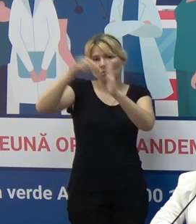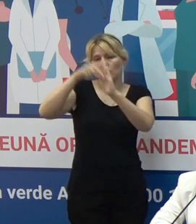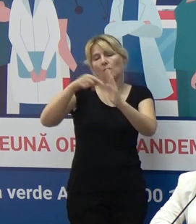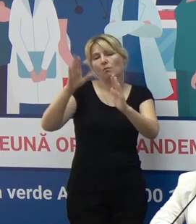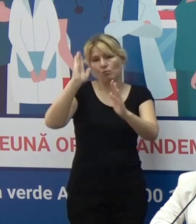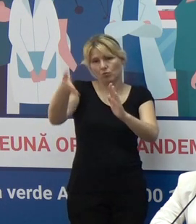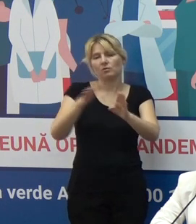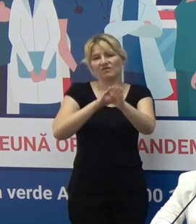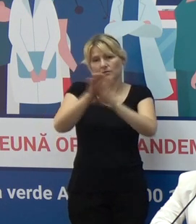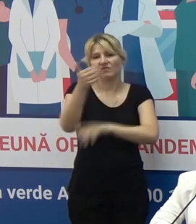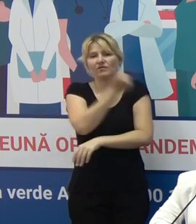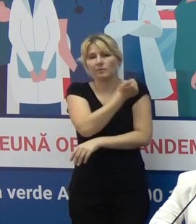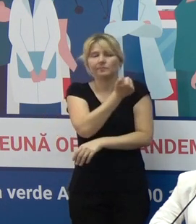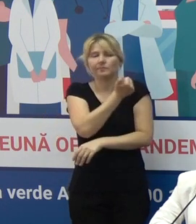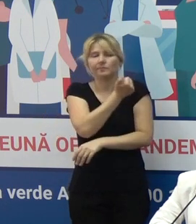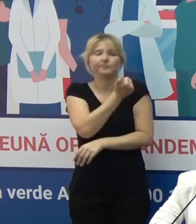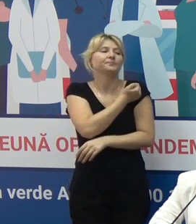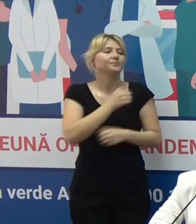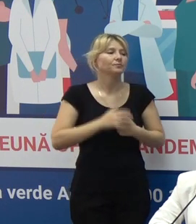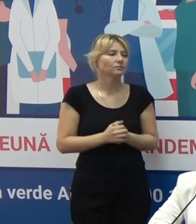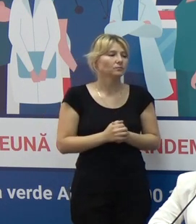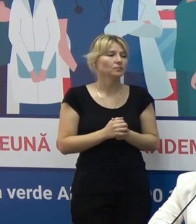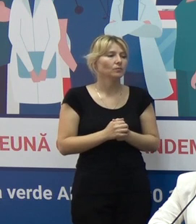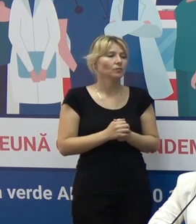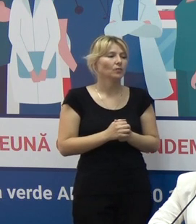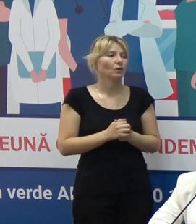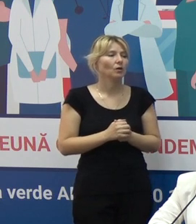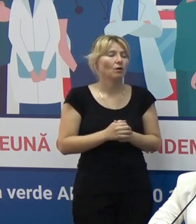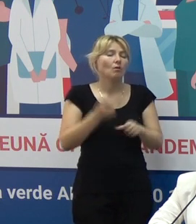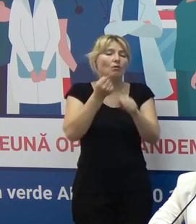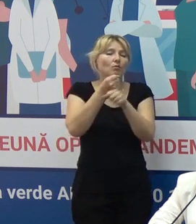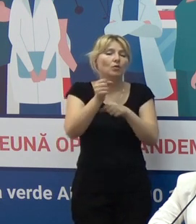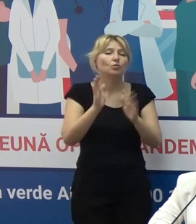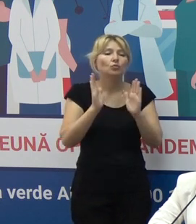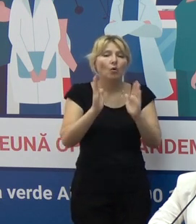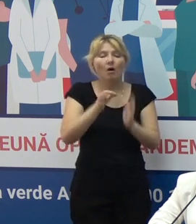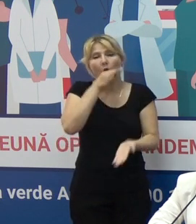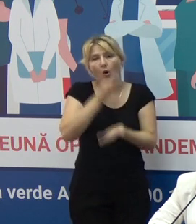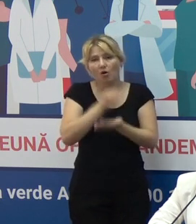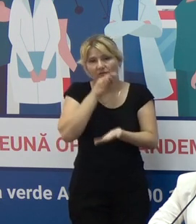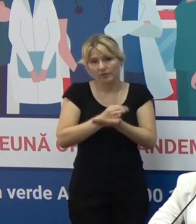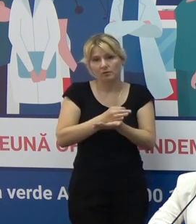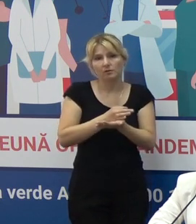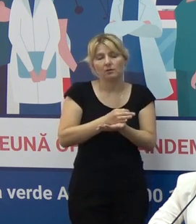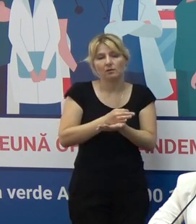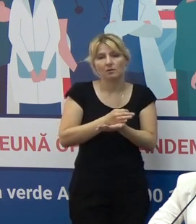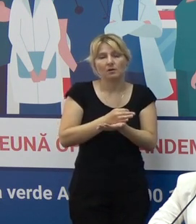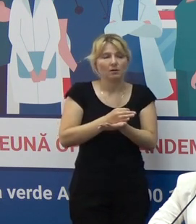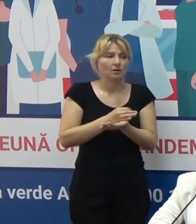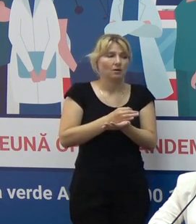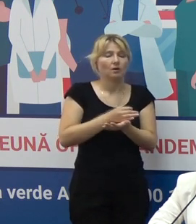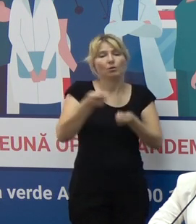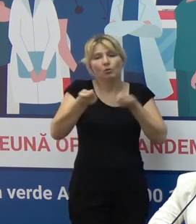Deci nu este obligatorie, obligatorie este responsabilitatea Ministerului și